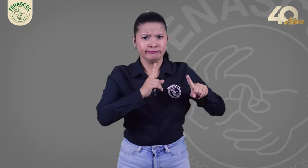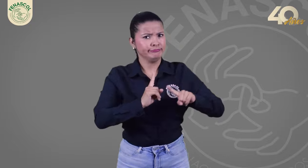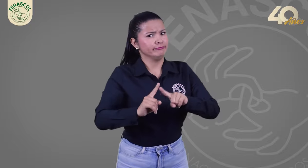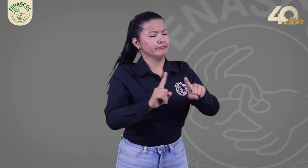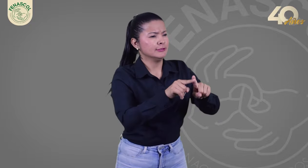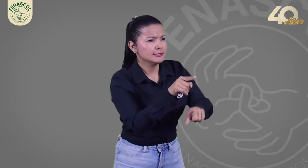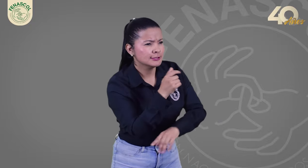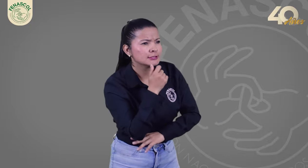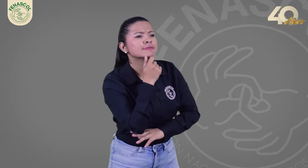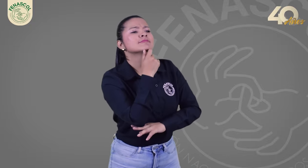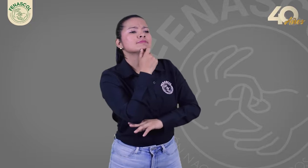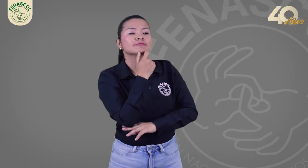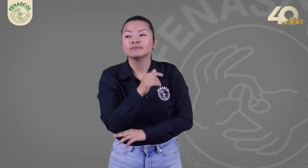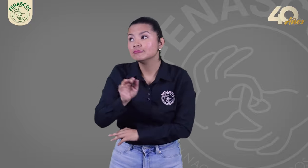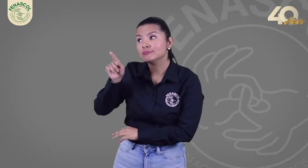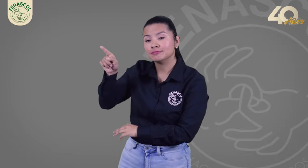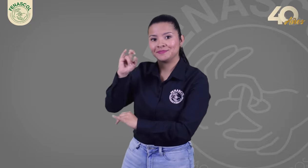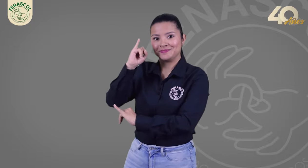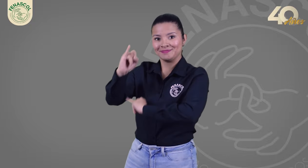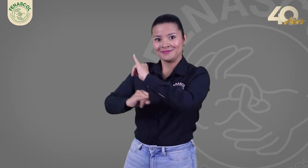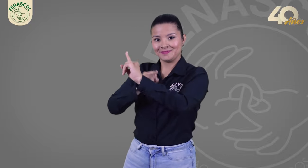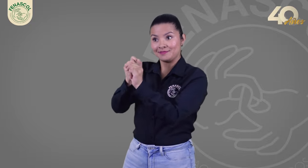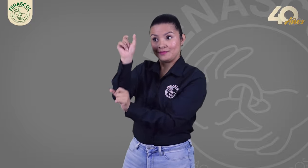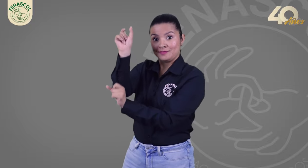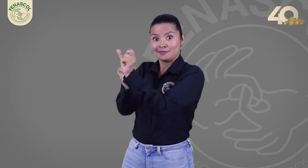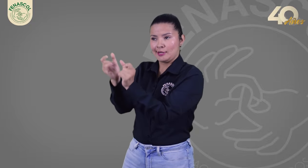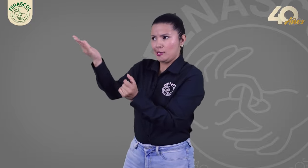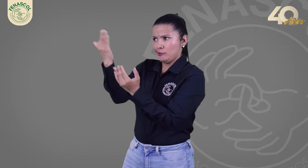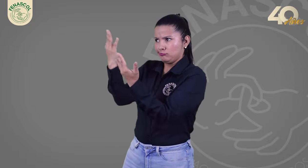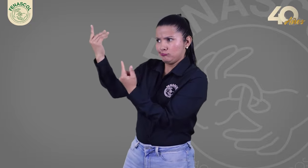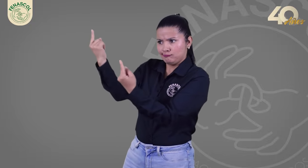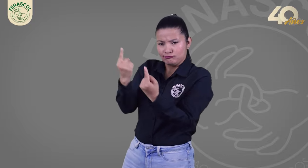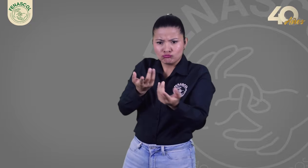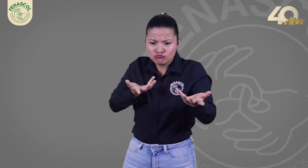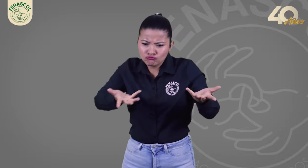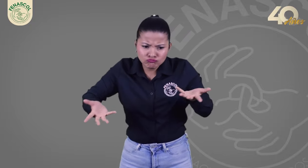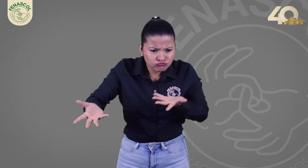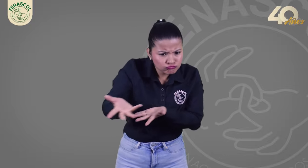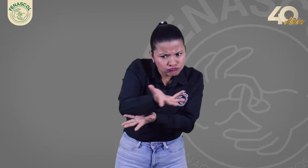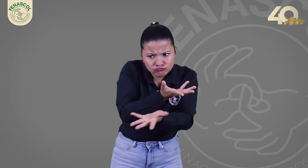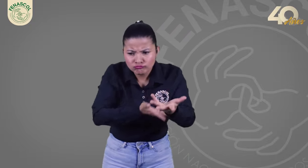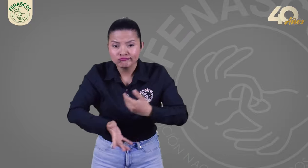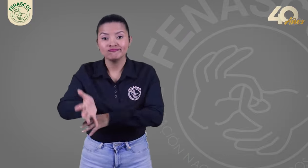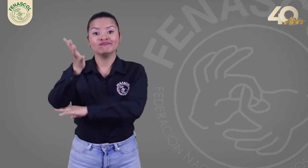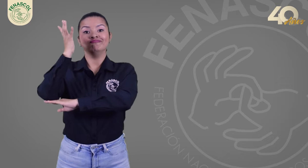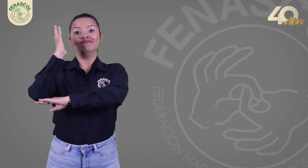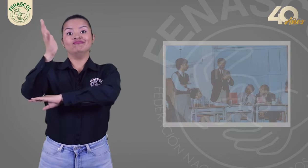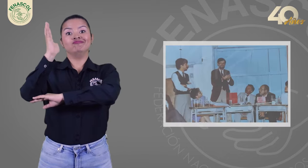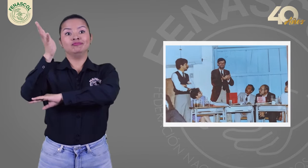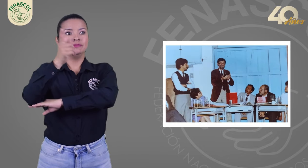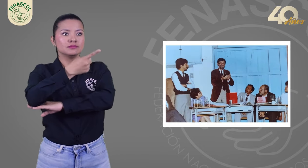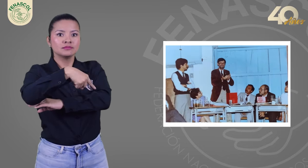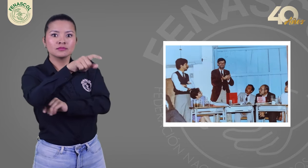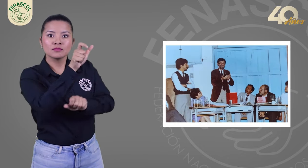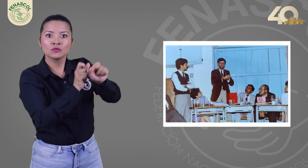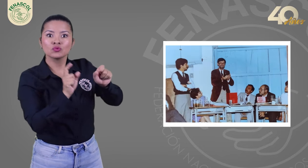personas sordas adquirían nuevos conocimientos y generaban reflexiones acerca de los paradigmas